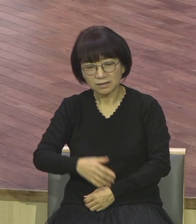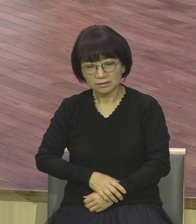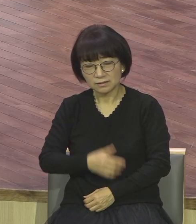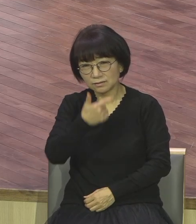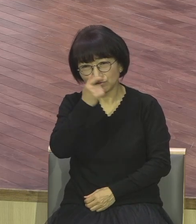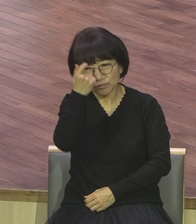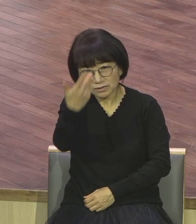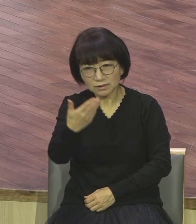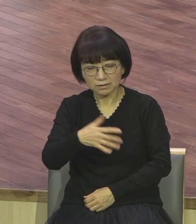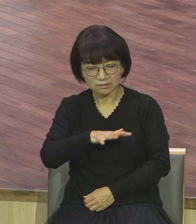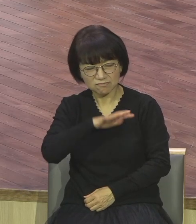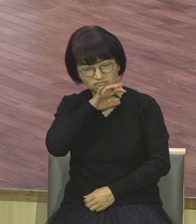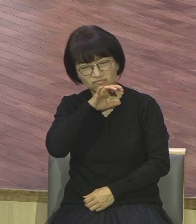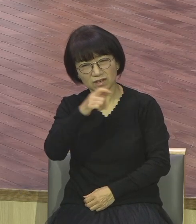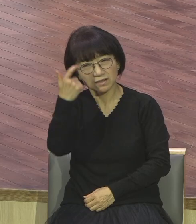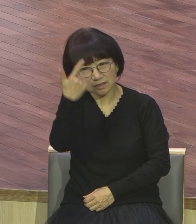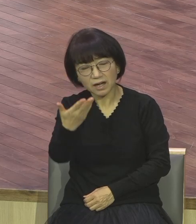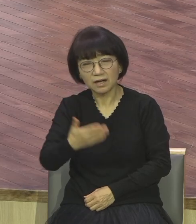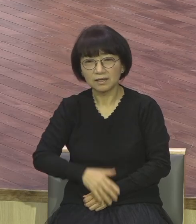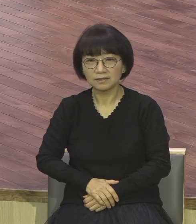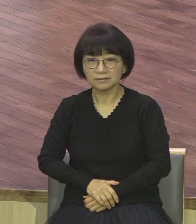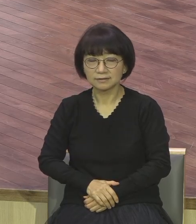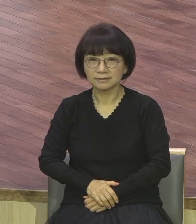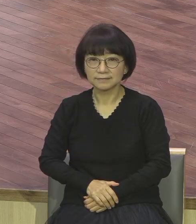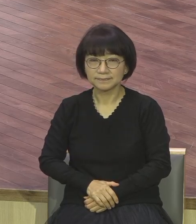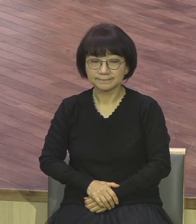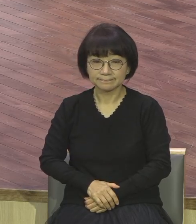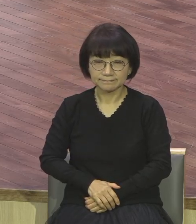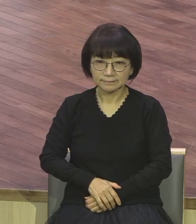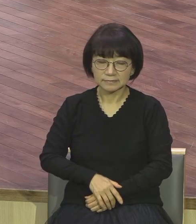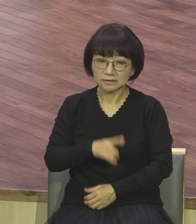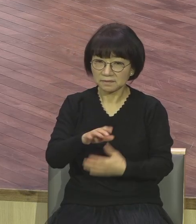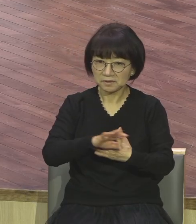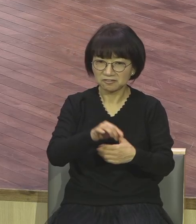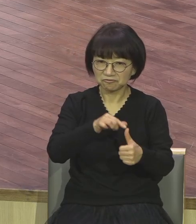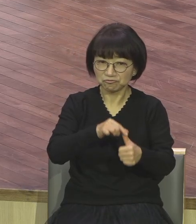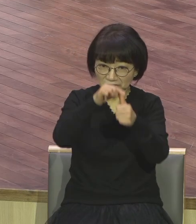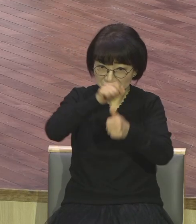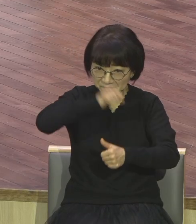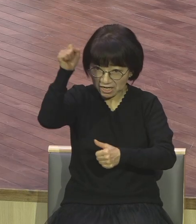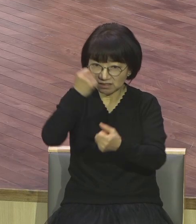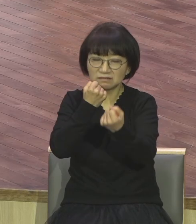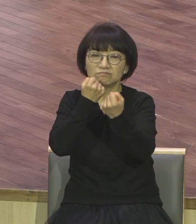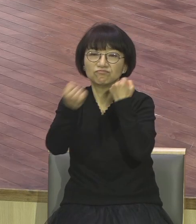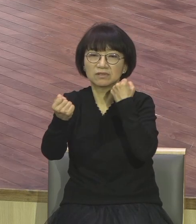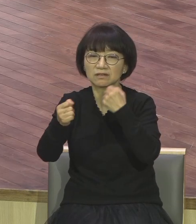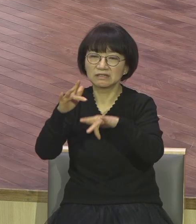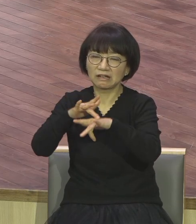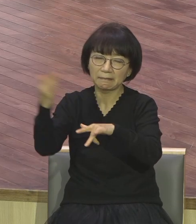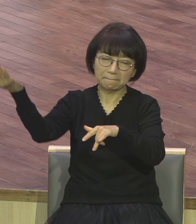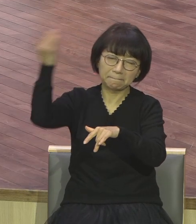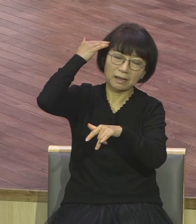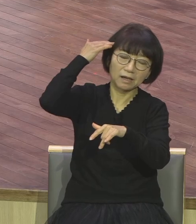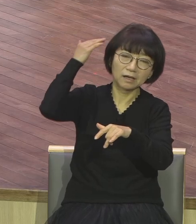많습니까 구원받아놓고 사단에게 당한 증거예요 다른 변명함은 답 없습니다